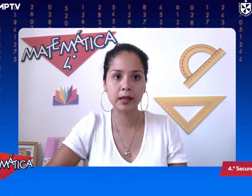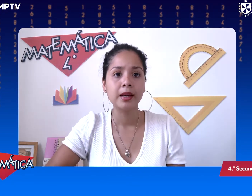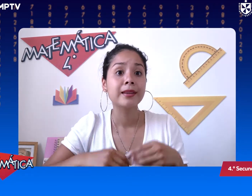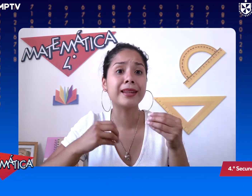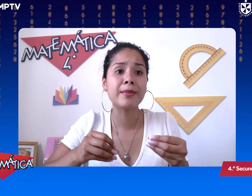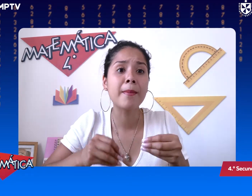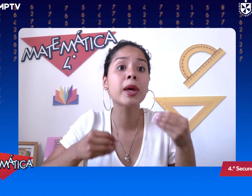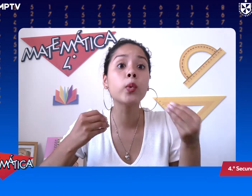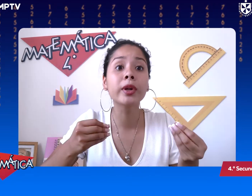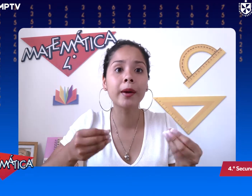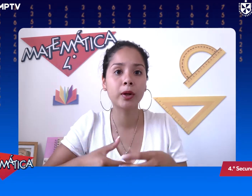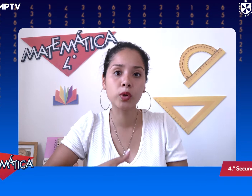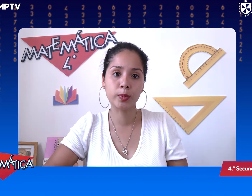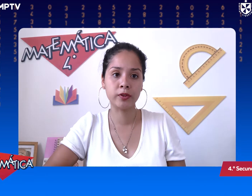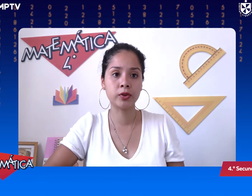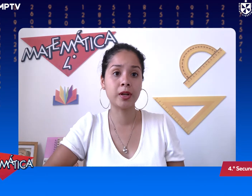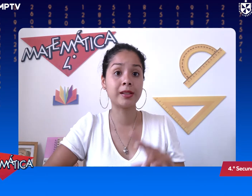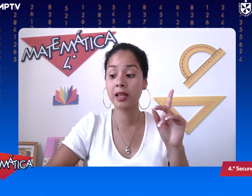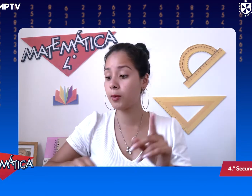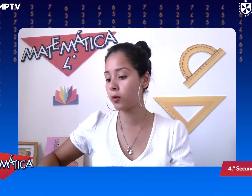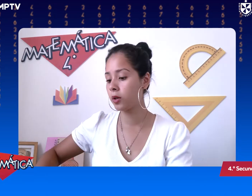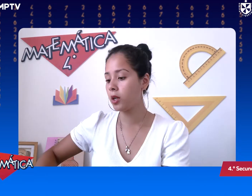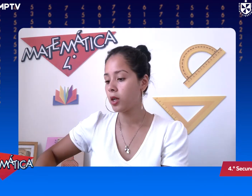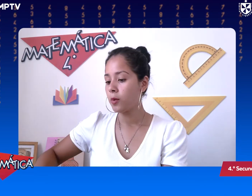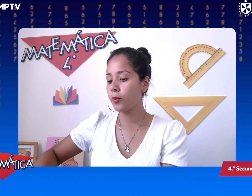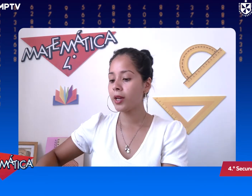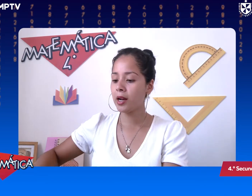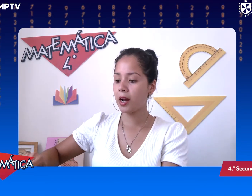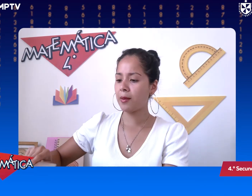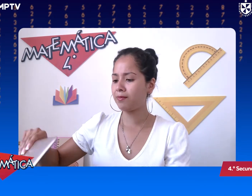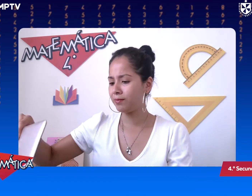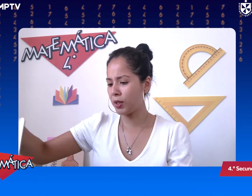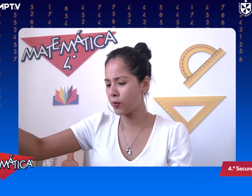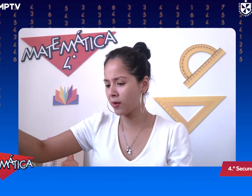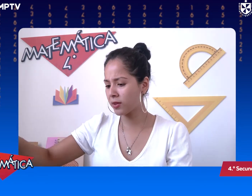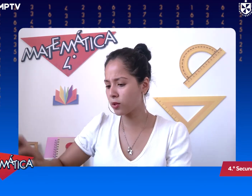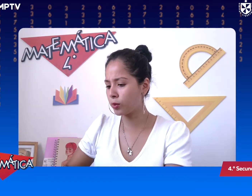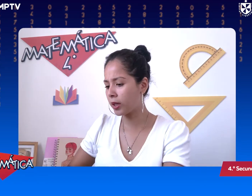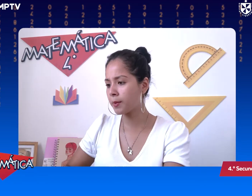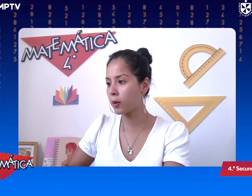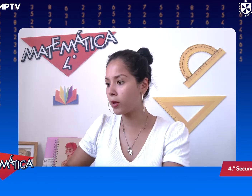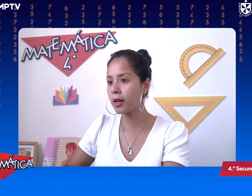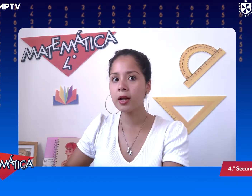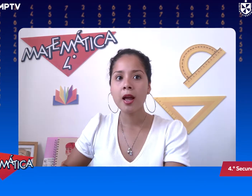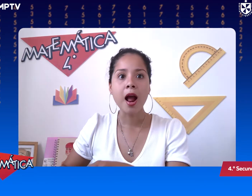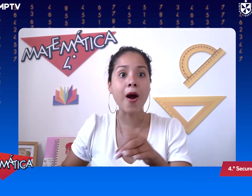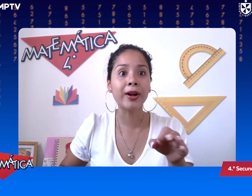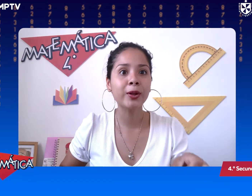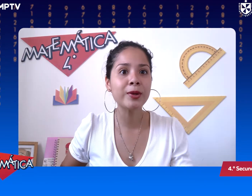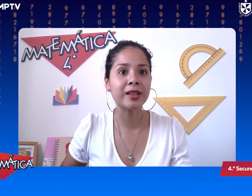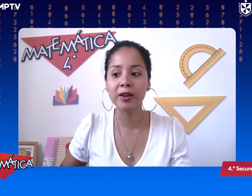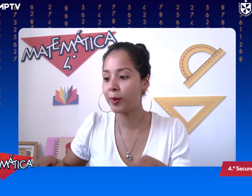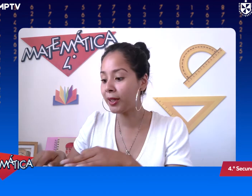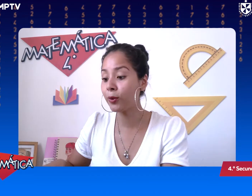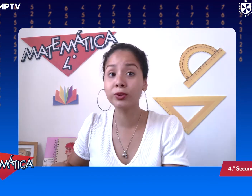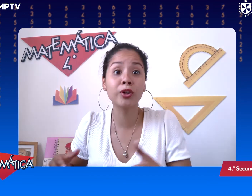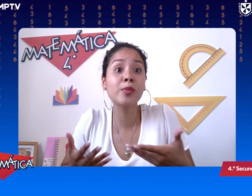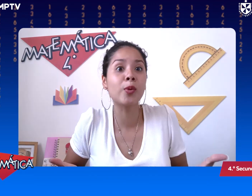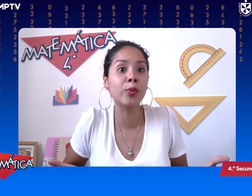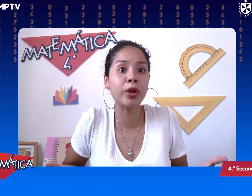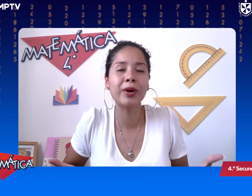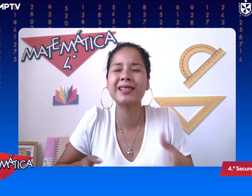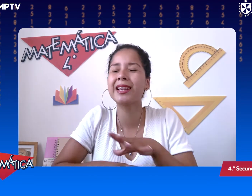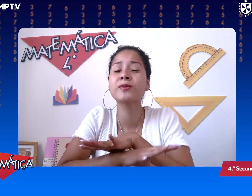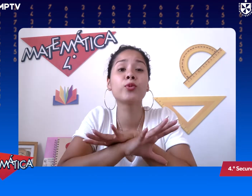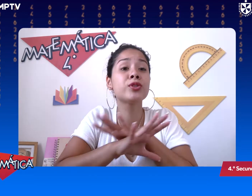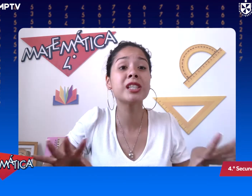No se imagina. Y además me urge hablar con José, así que mejor... Oye, de una vez comunicarme con él, ahora tengo instalado el panel de control